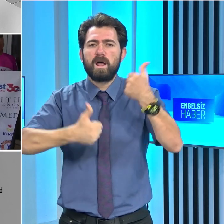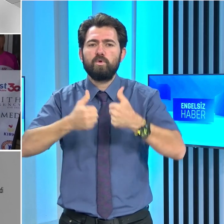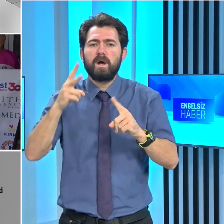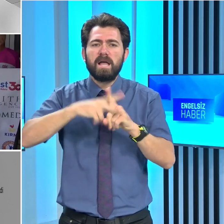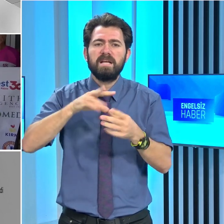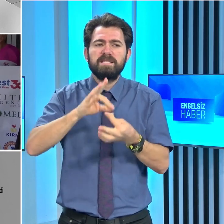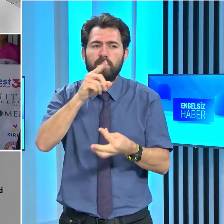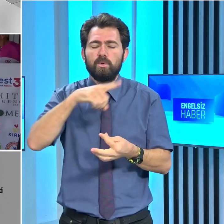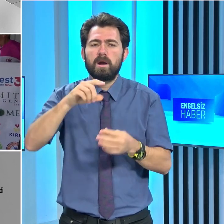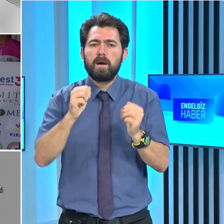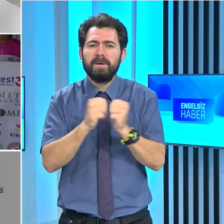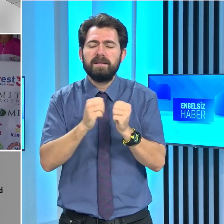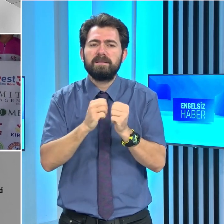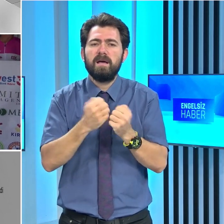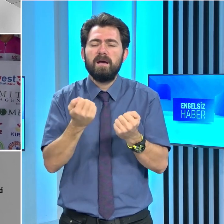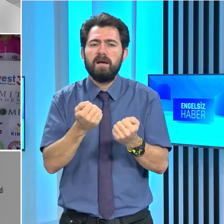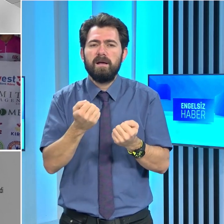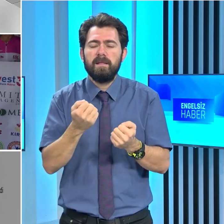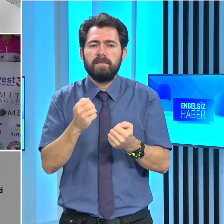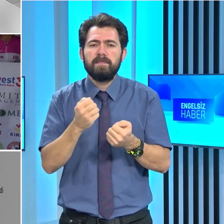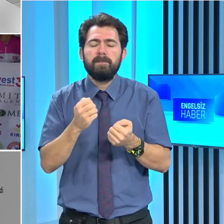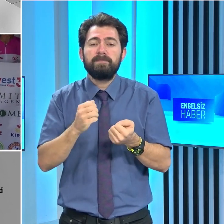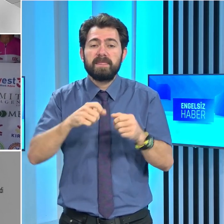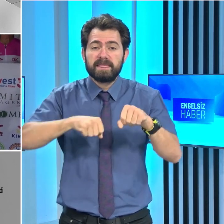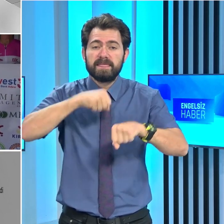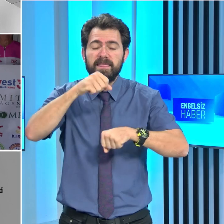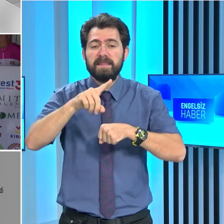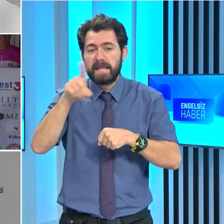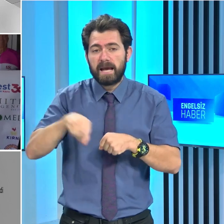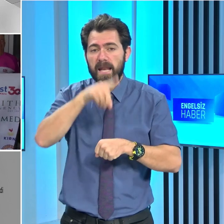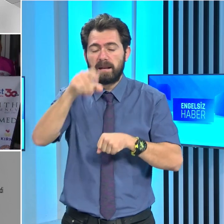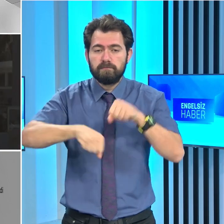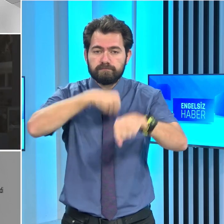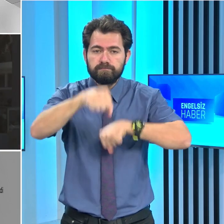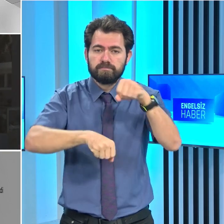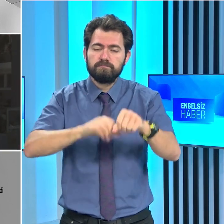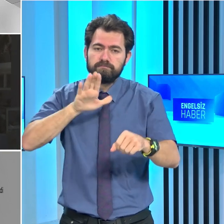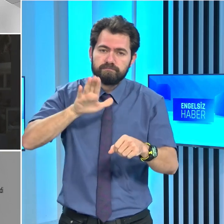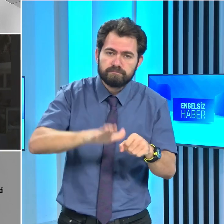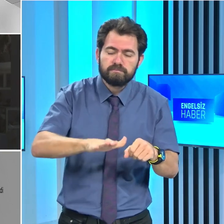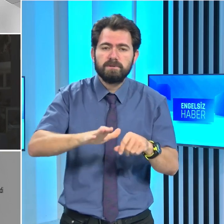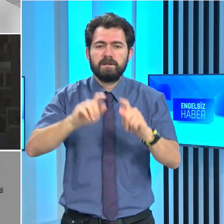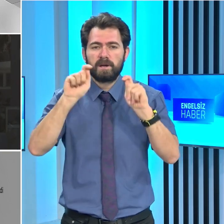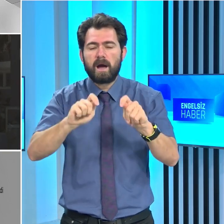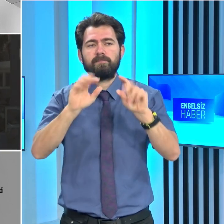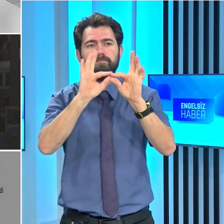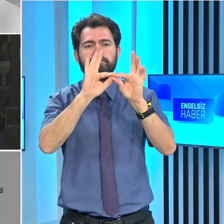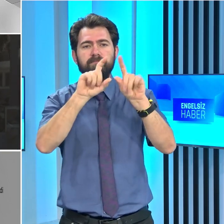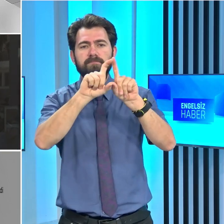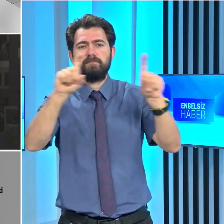Hills Wheels yani tekerlekleri topukla yazılıp bir de pankart açtı.